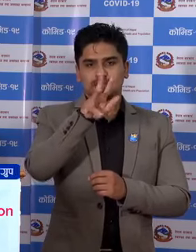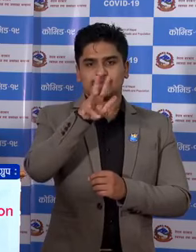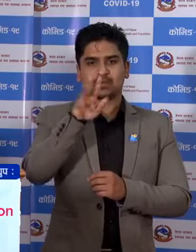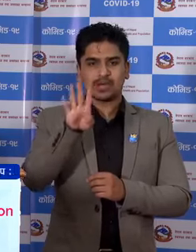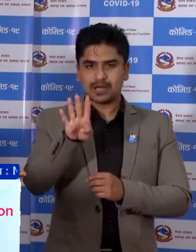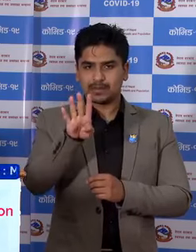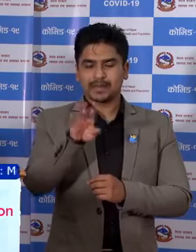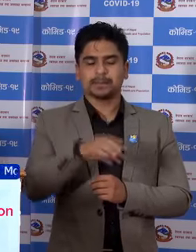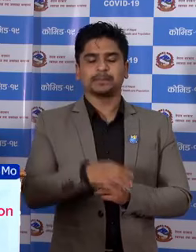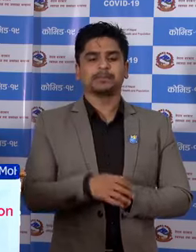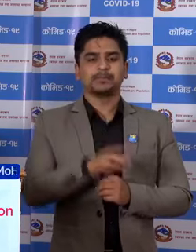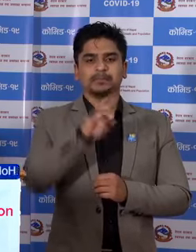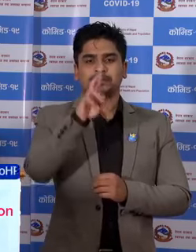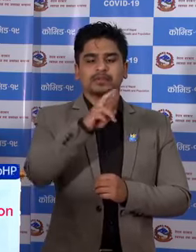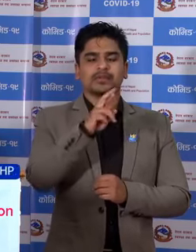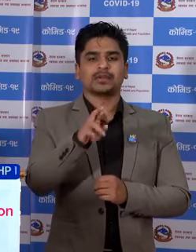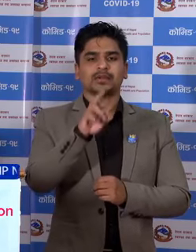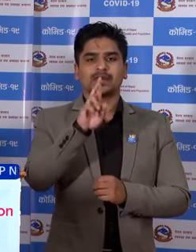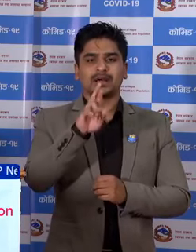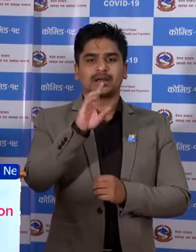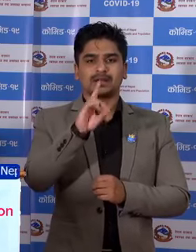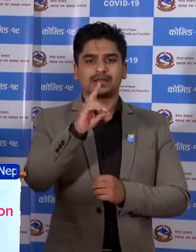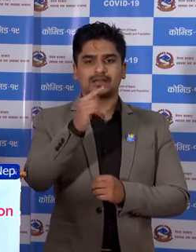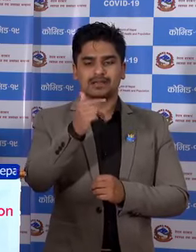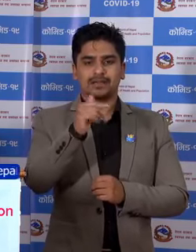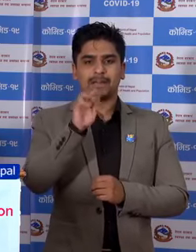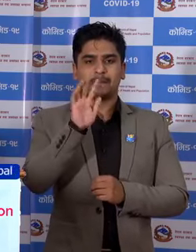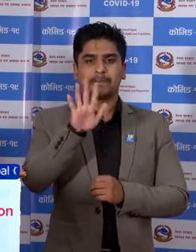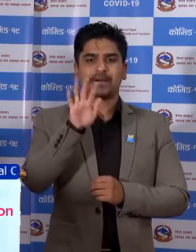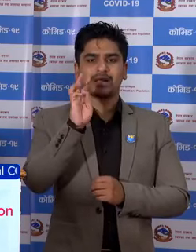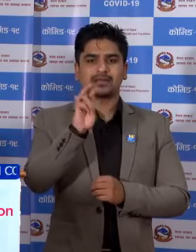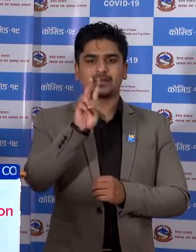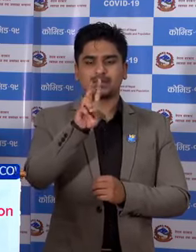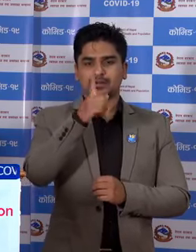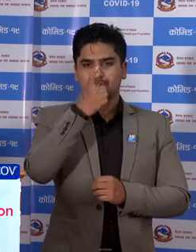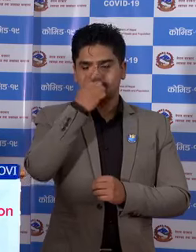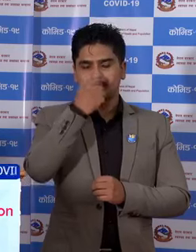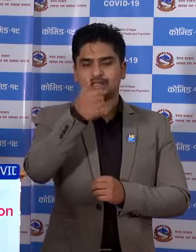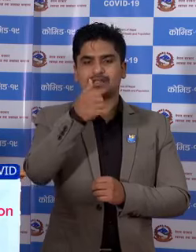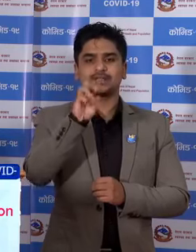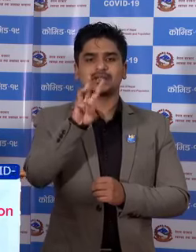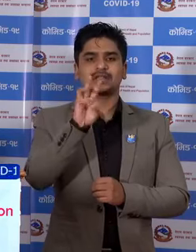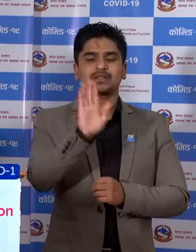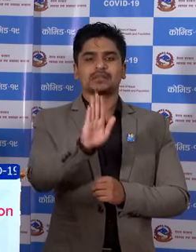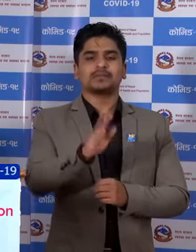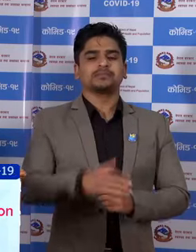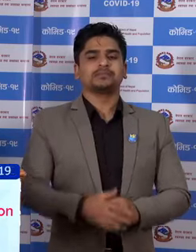रा आडी टी पांच अजार दुई साए तिर सथी छा